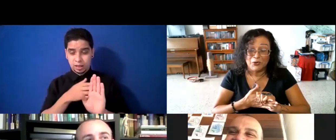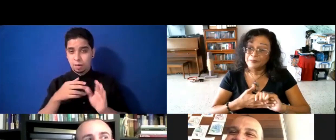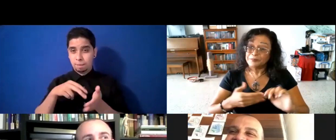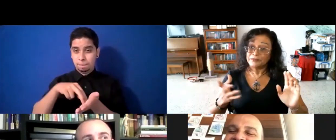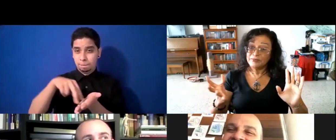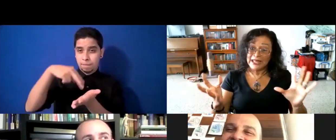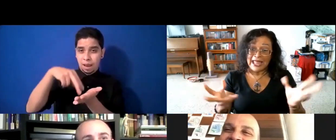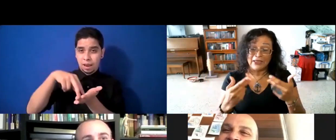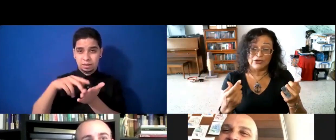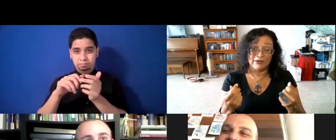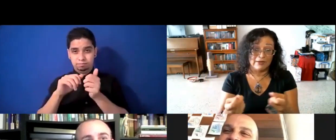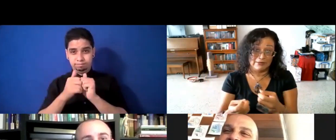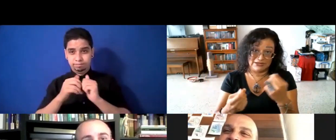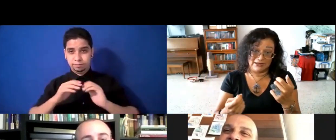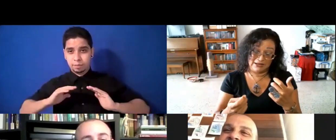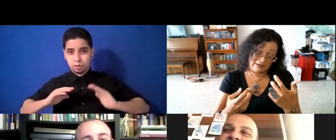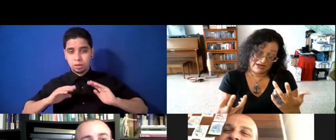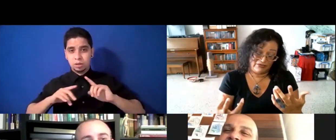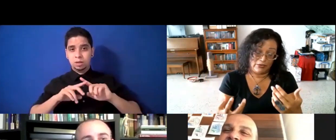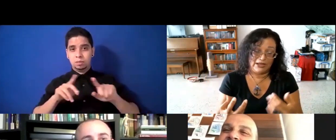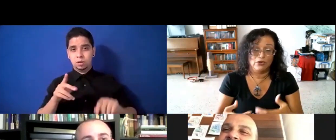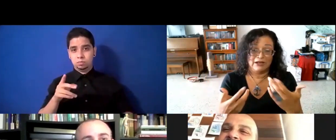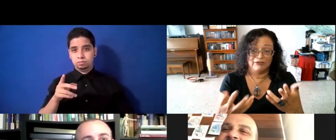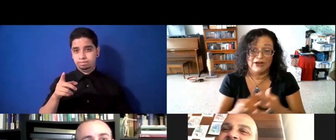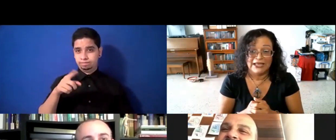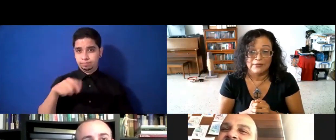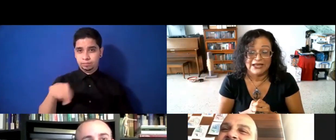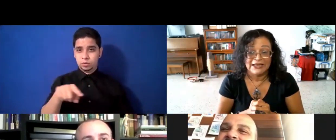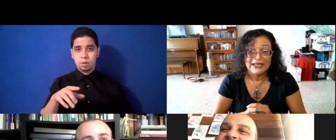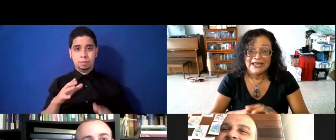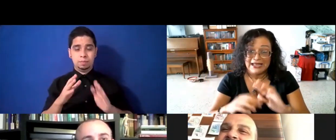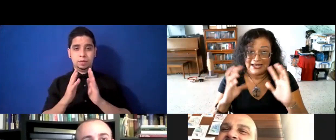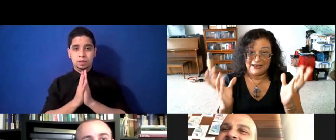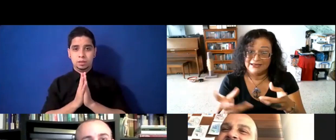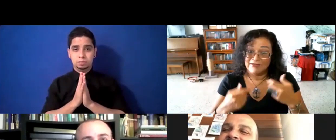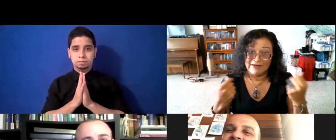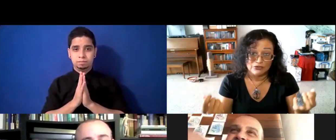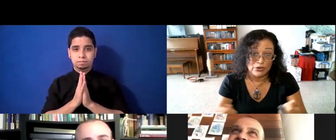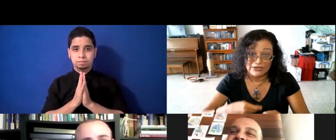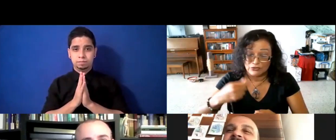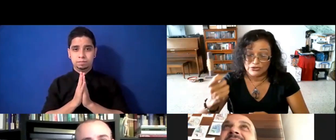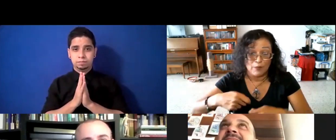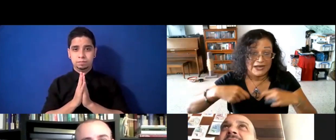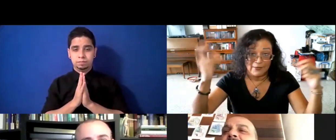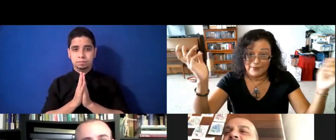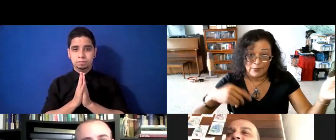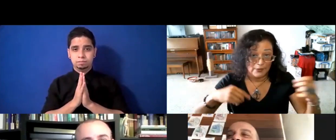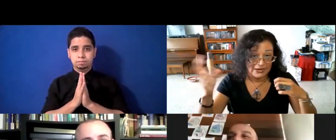ellos llevaban, me refiero a ellos, a Frank y a Anne, que no nos da a sus hijos para arriba, para abajo,